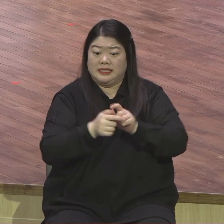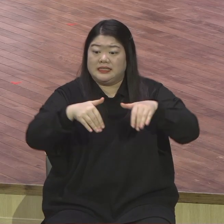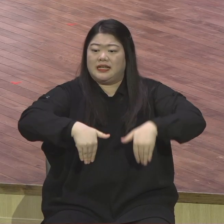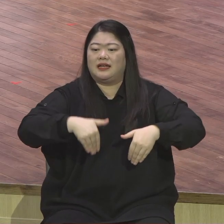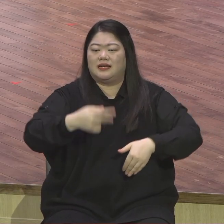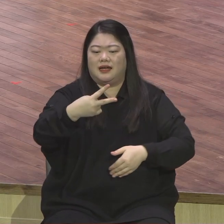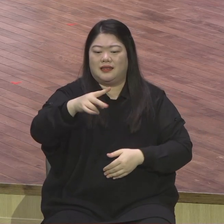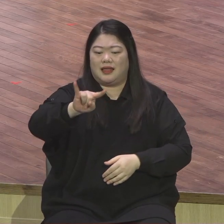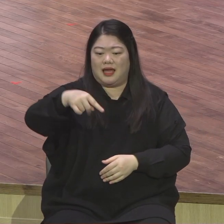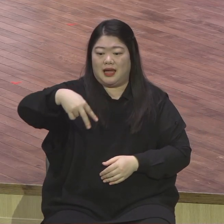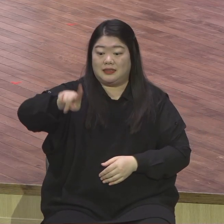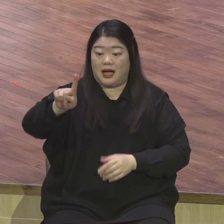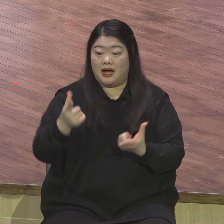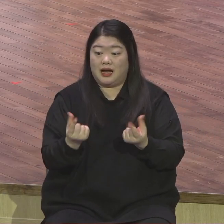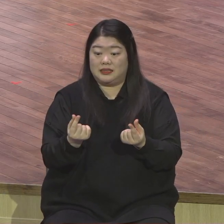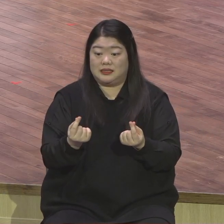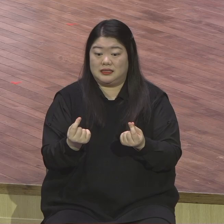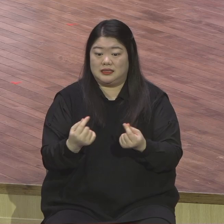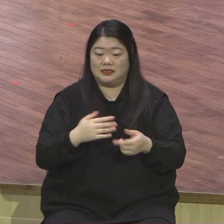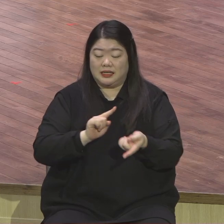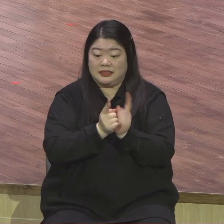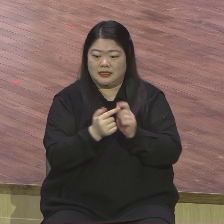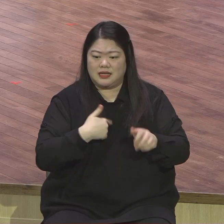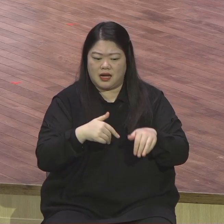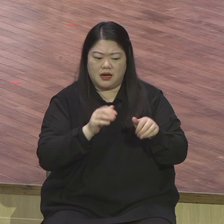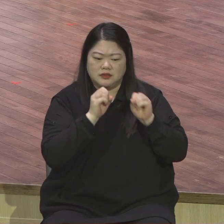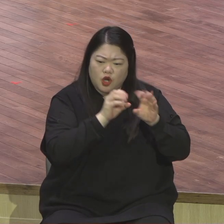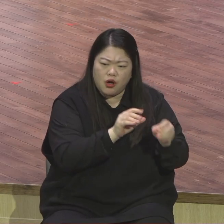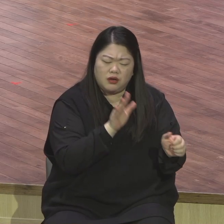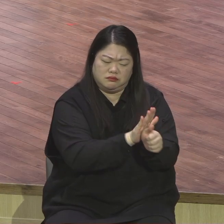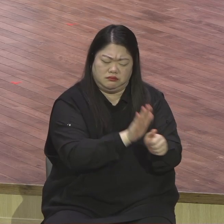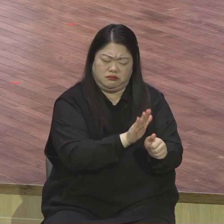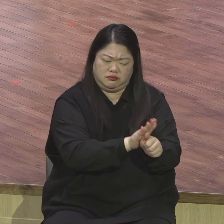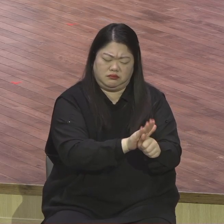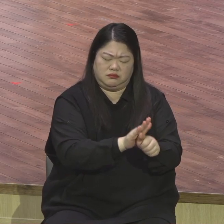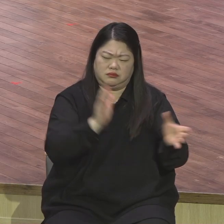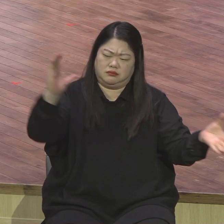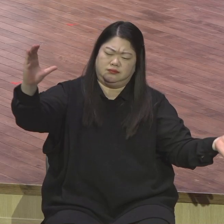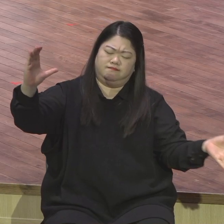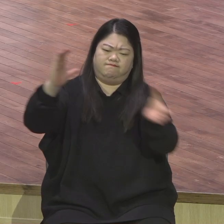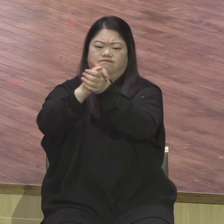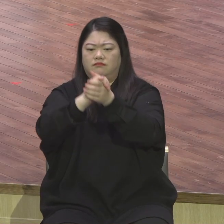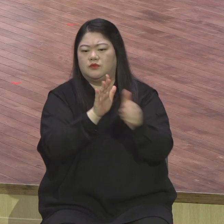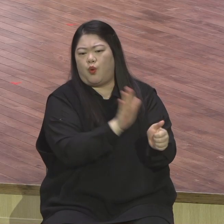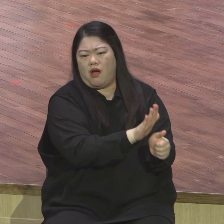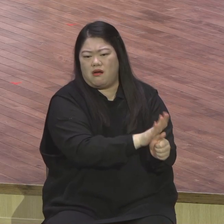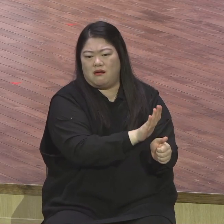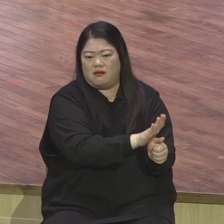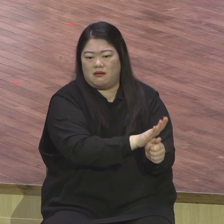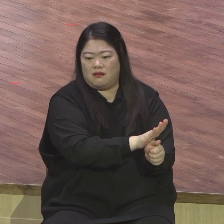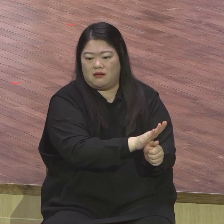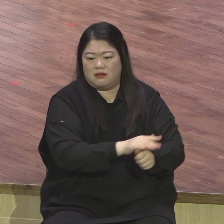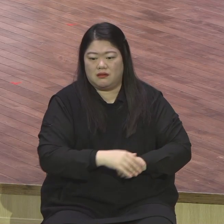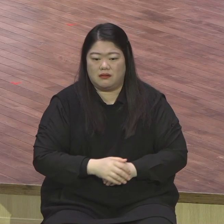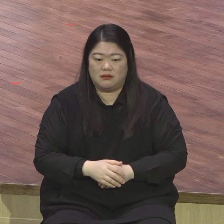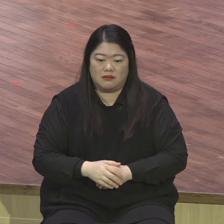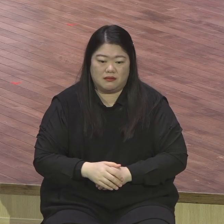화평케 하는 자는 보길나니 천국이 하나님의 아들의 그룹을 받을 것이며 천국이 저희 것이며 어디